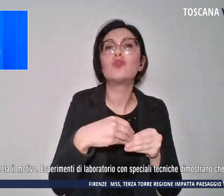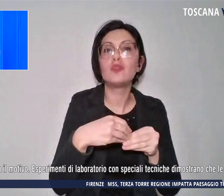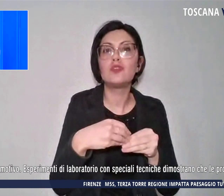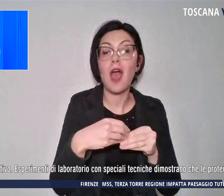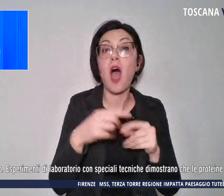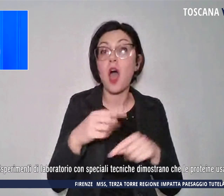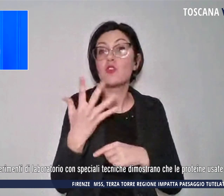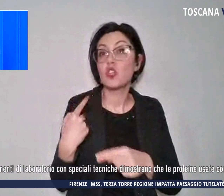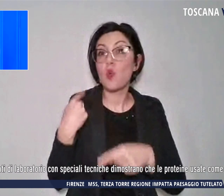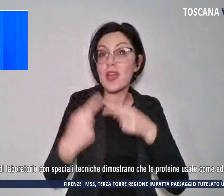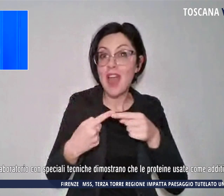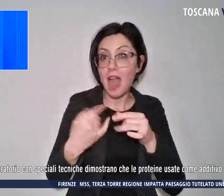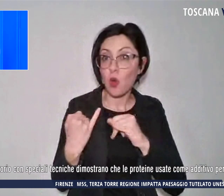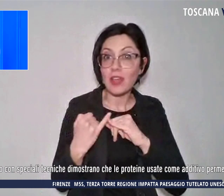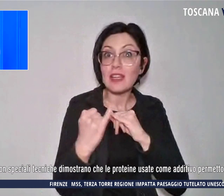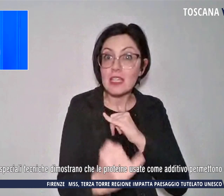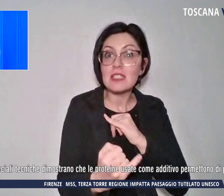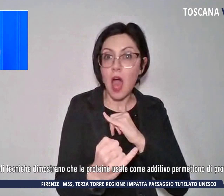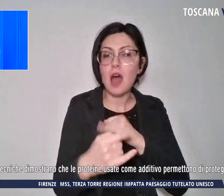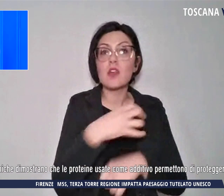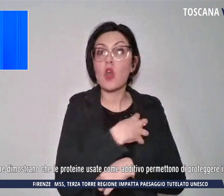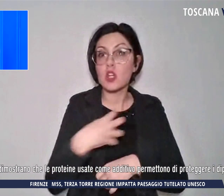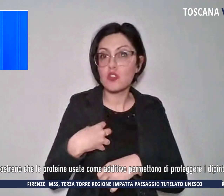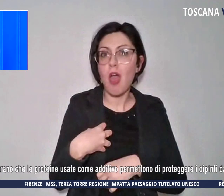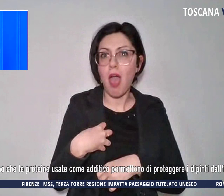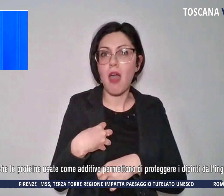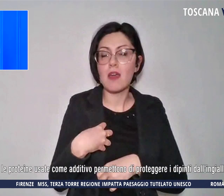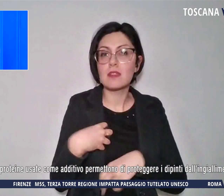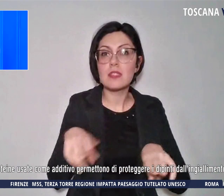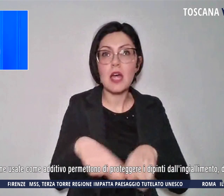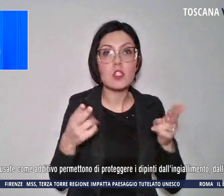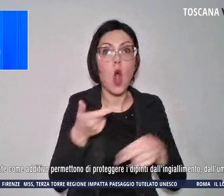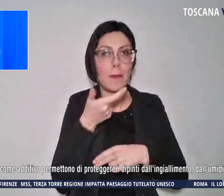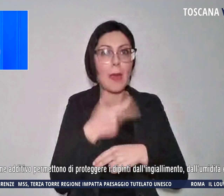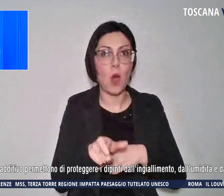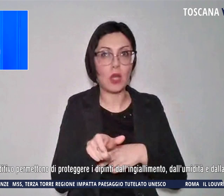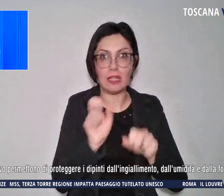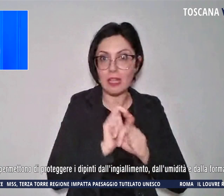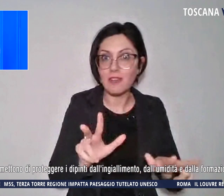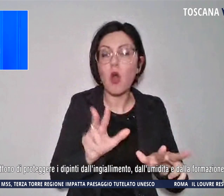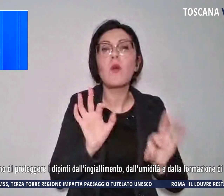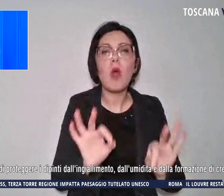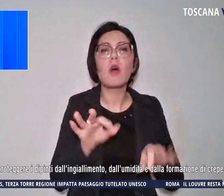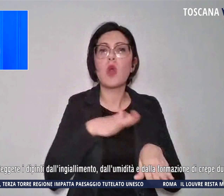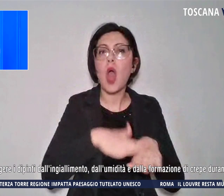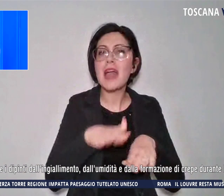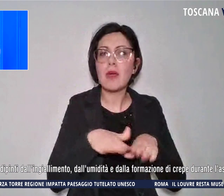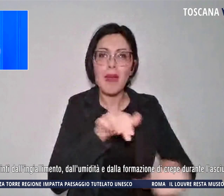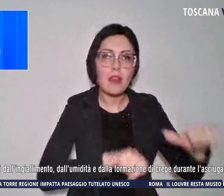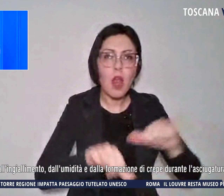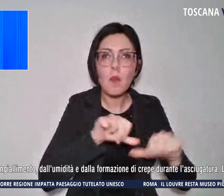la scienza svela il motivo Esperimenti di laboratorio con speciali tecniche